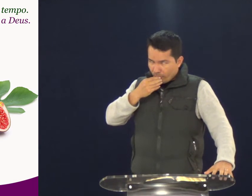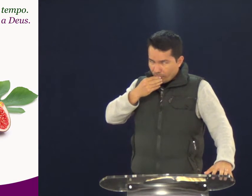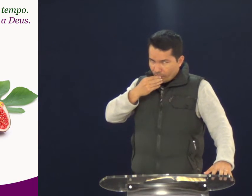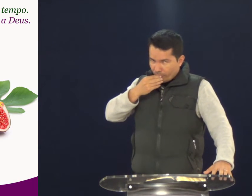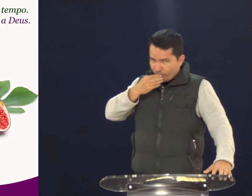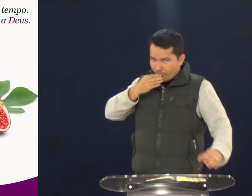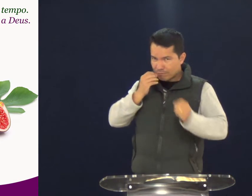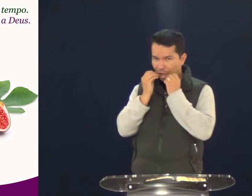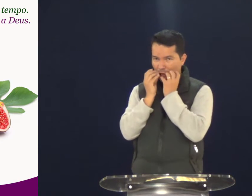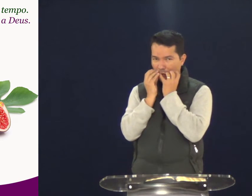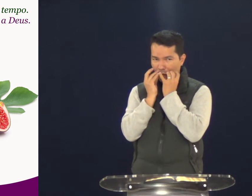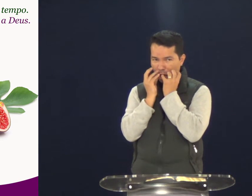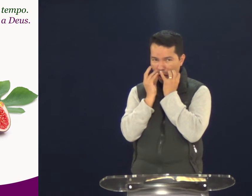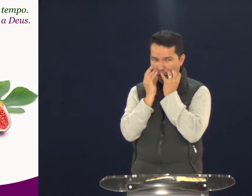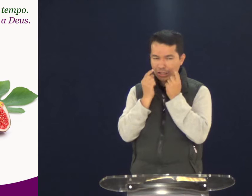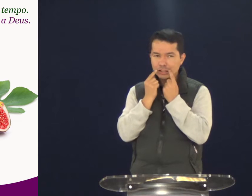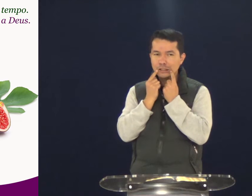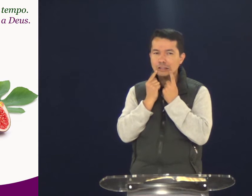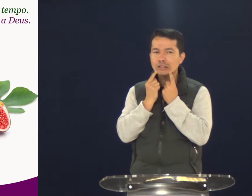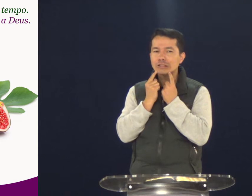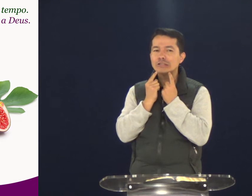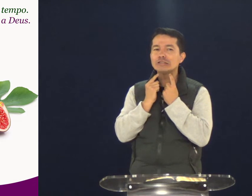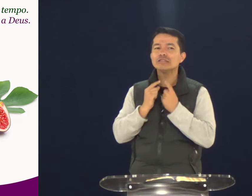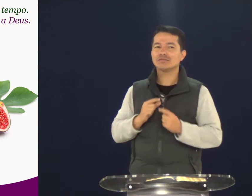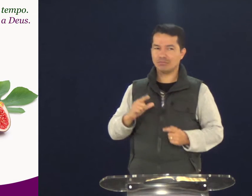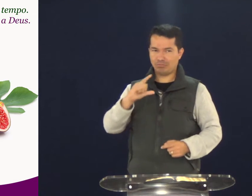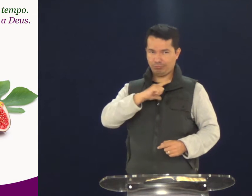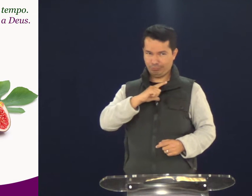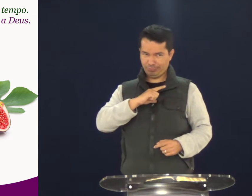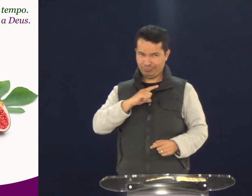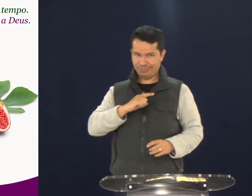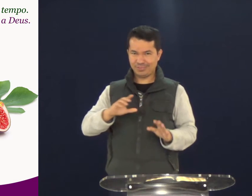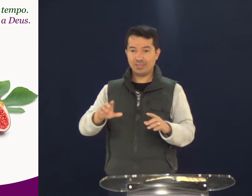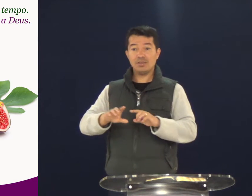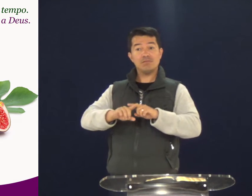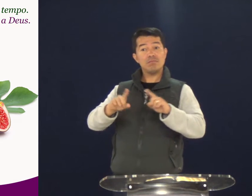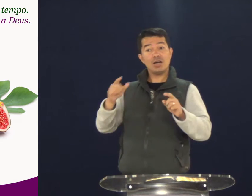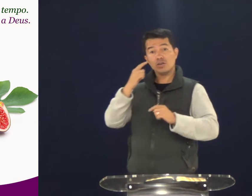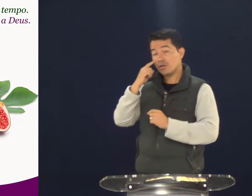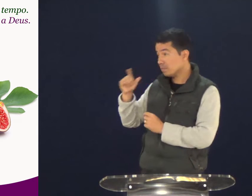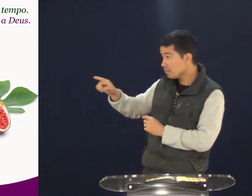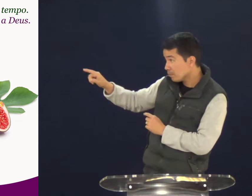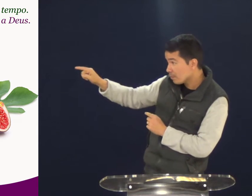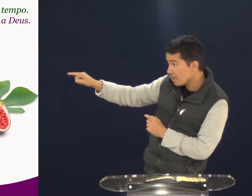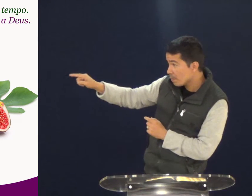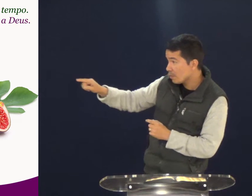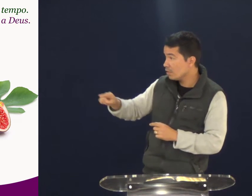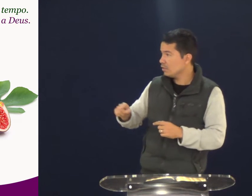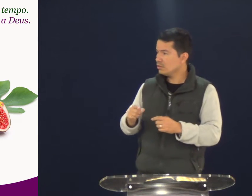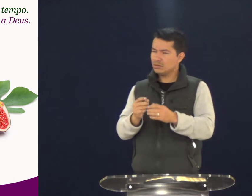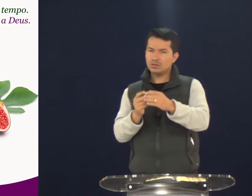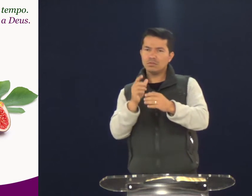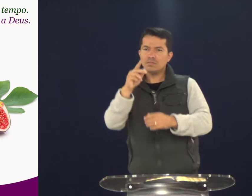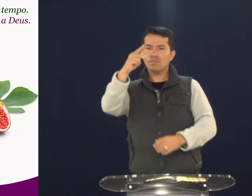O figo é maravilhoso. É algo suculento, que dá água na boca. Mas veja lá.